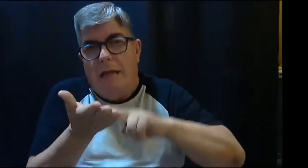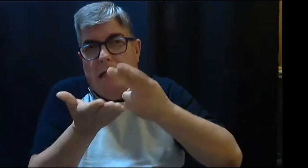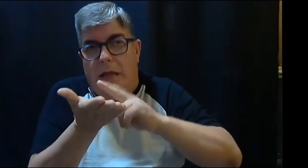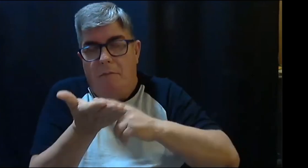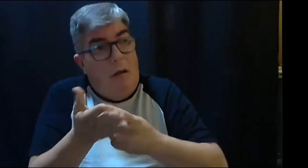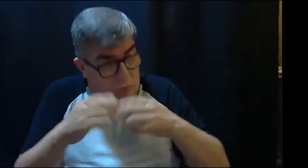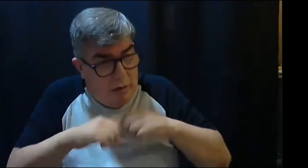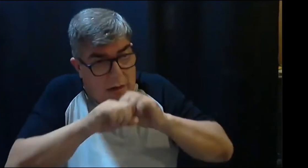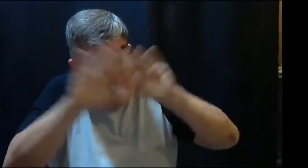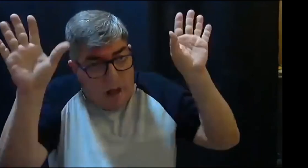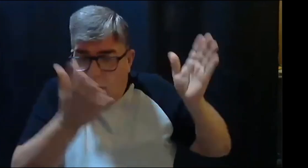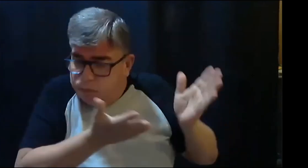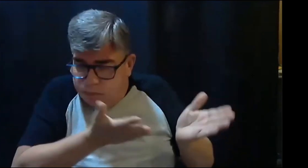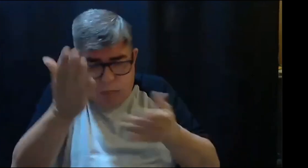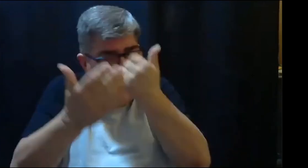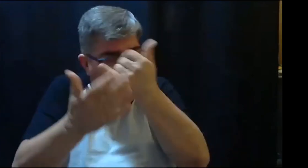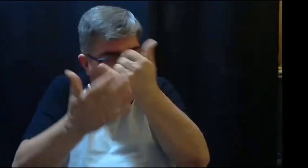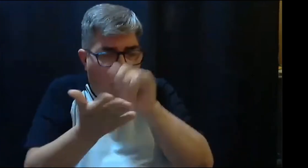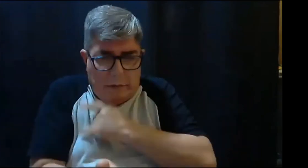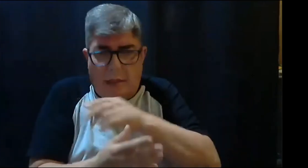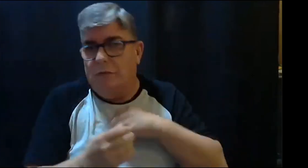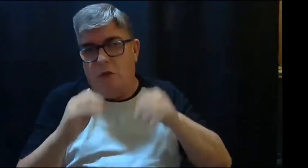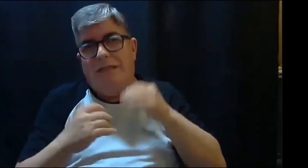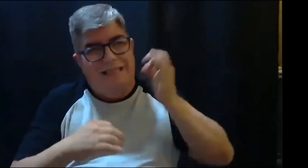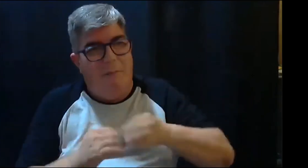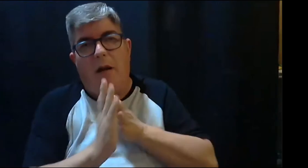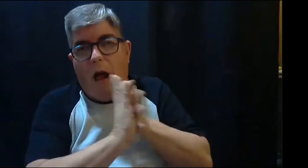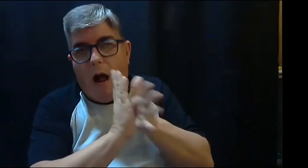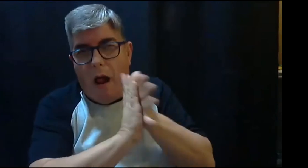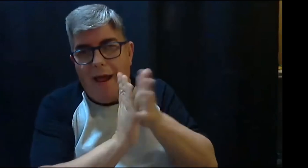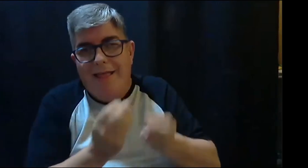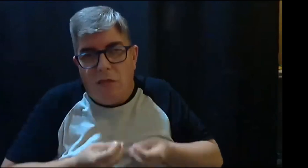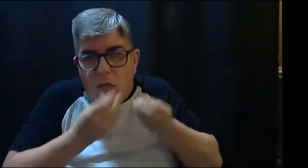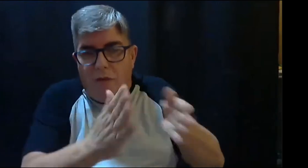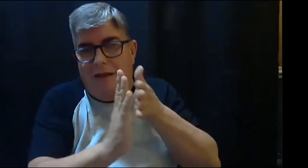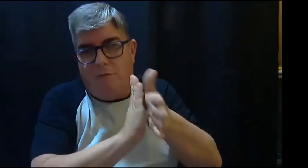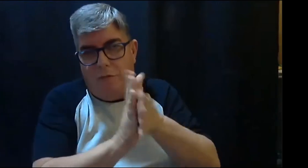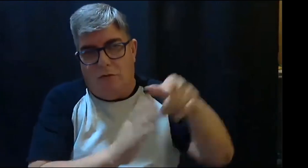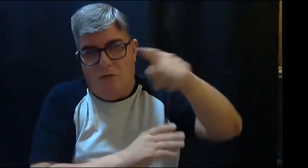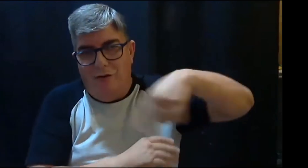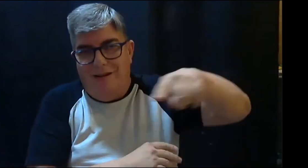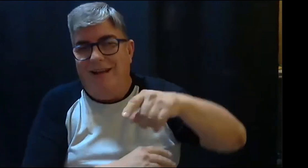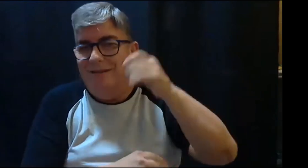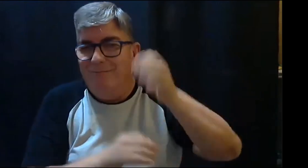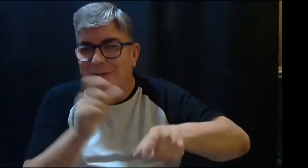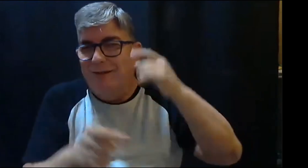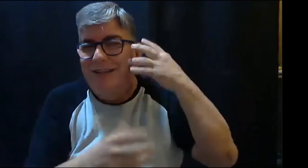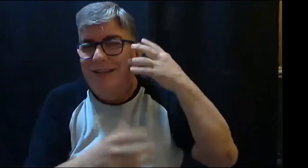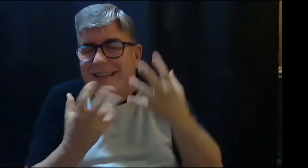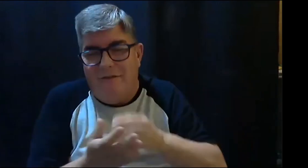se pueda estimular y con el apoyo de los intérpretes, pues por supuesto, los intérpretes es genial y un puente muy